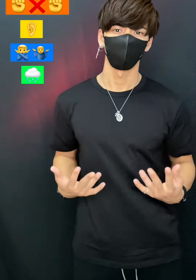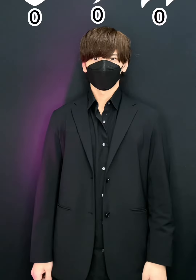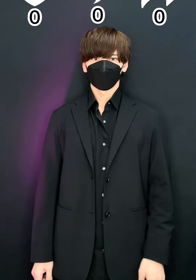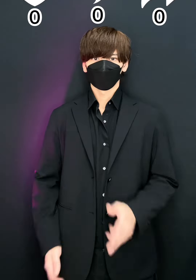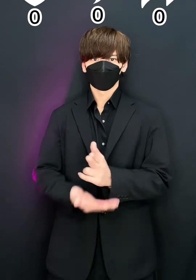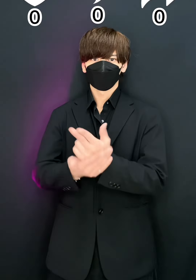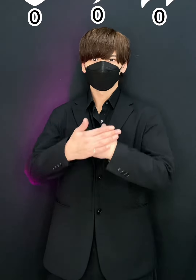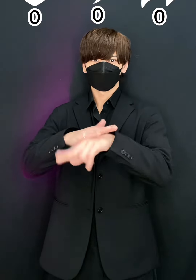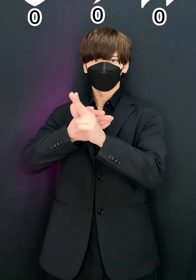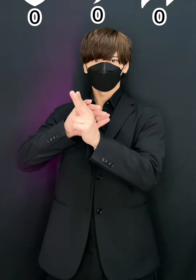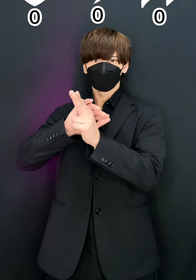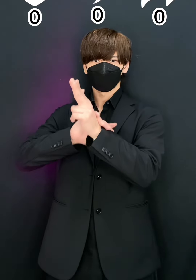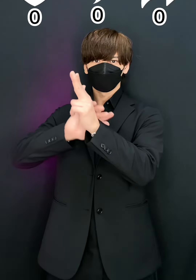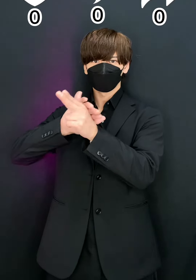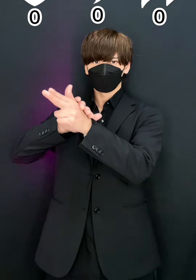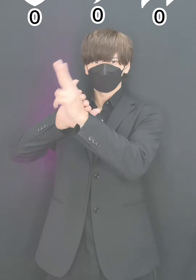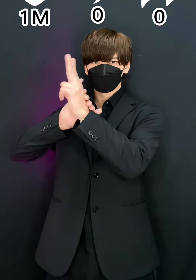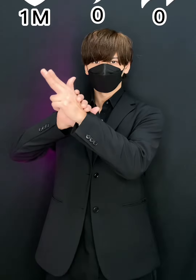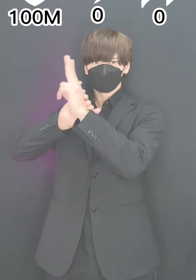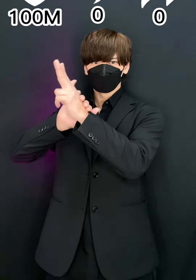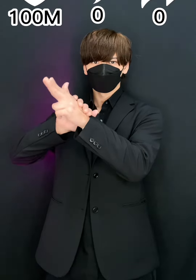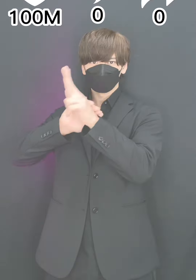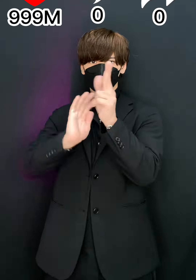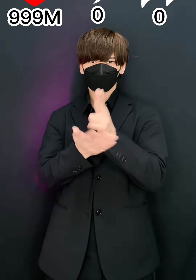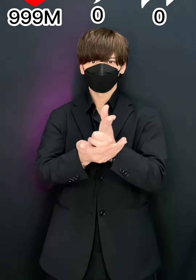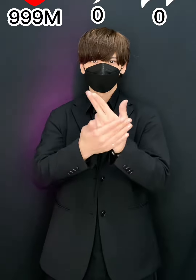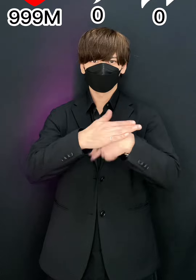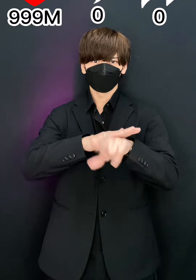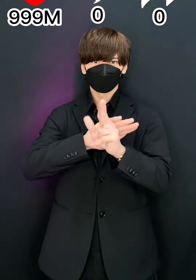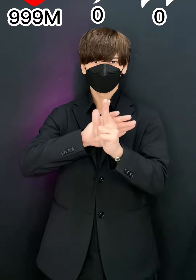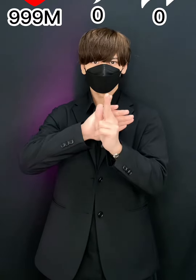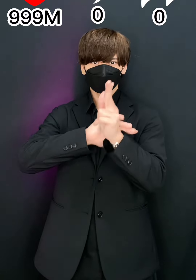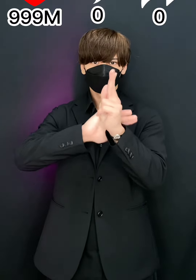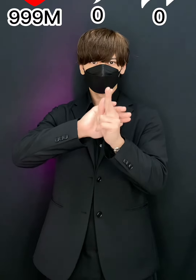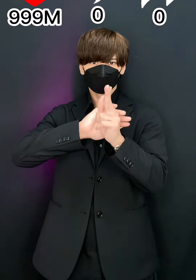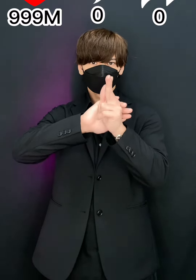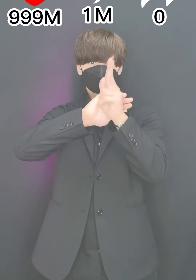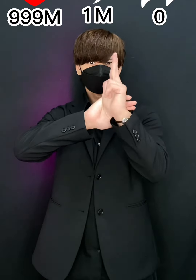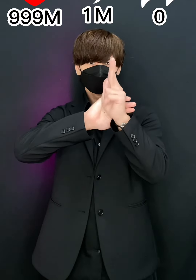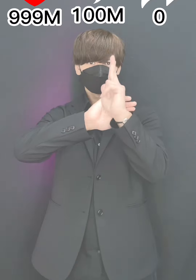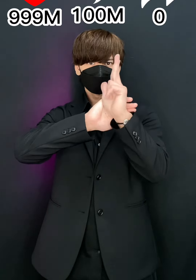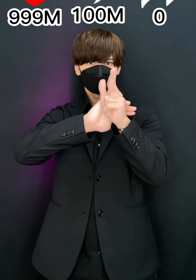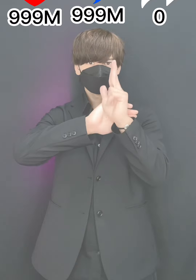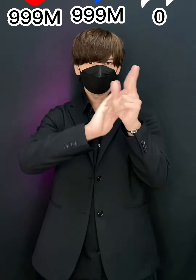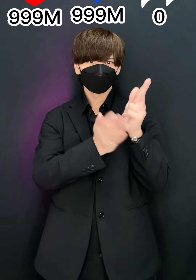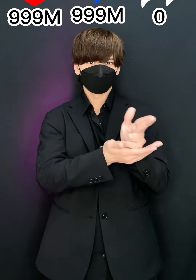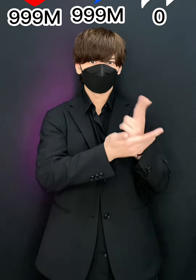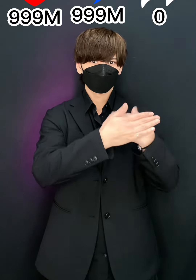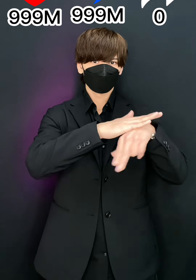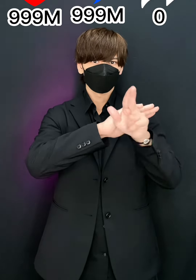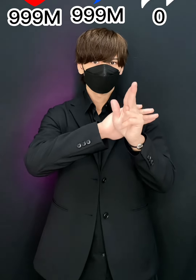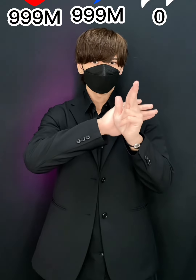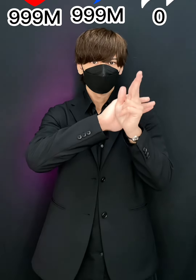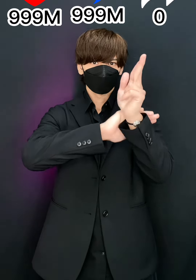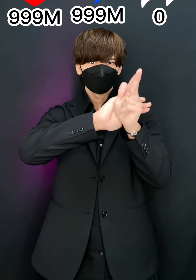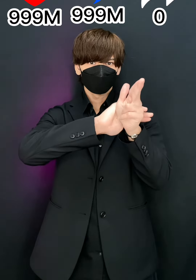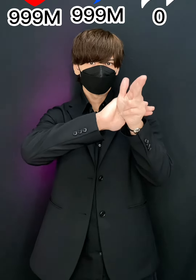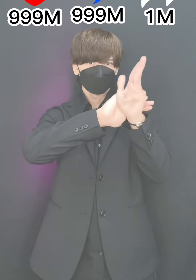It's a remix and I'm coming with that Pretty bitch, I'm trying to hit them with that Can't catch me slipping, I'ma a bitch when I